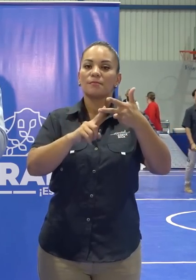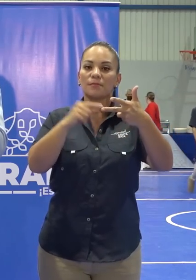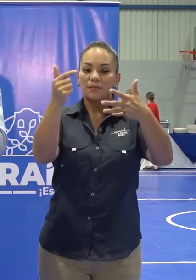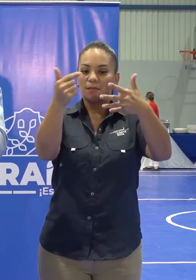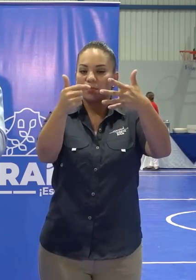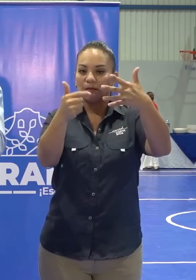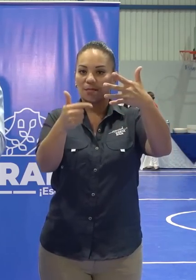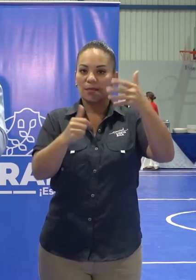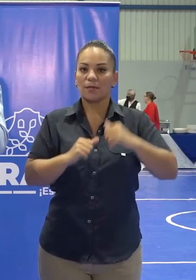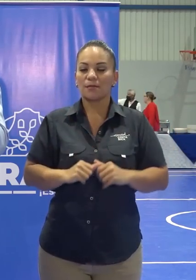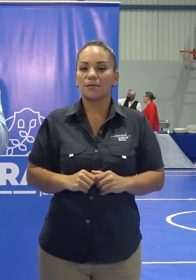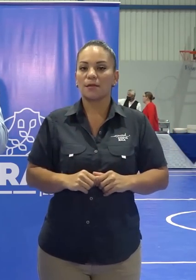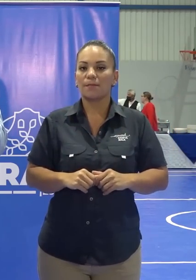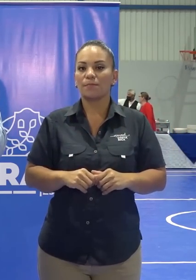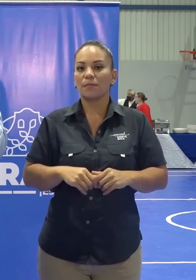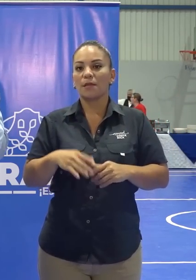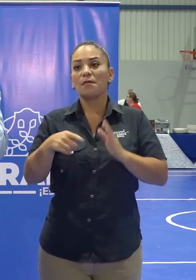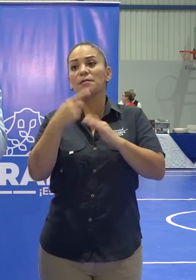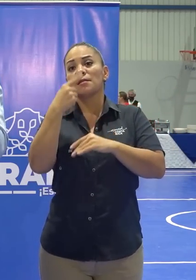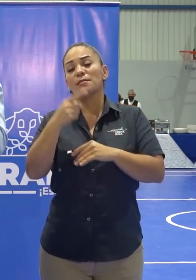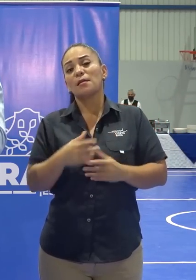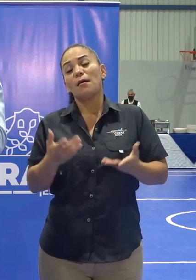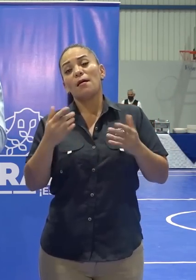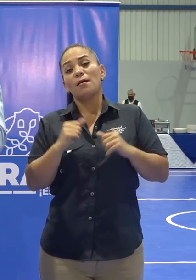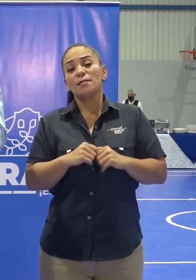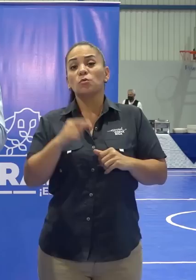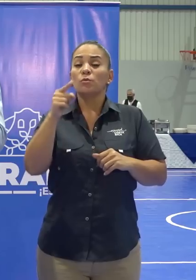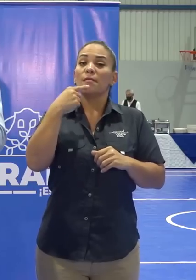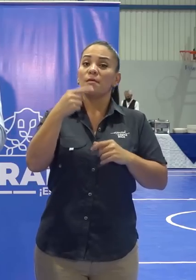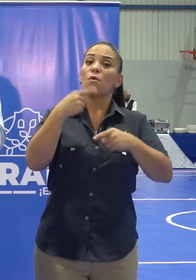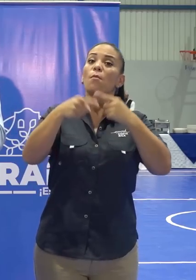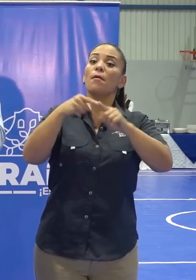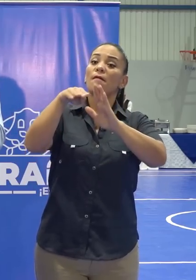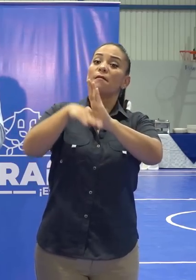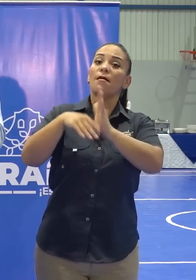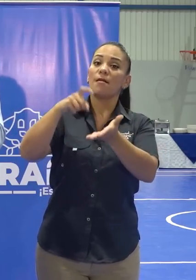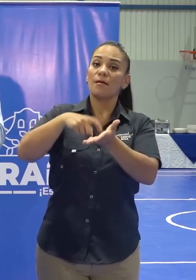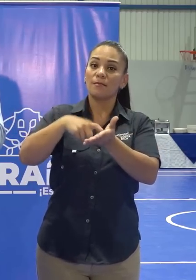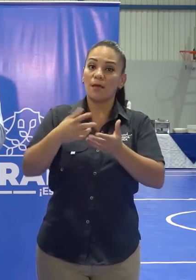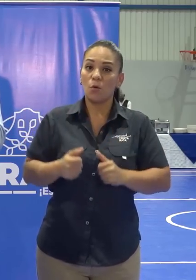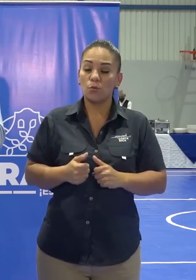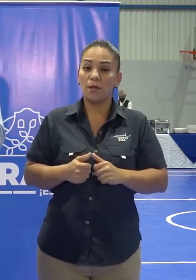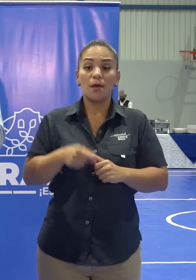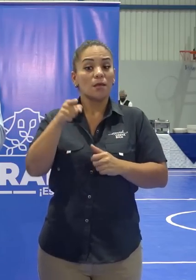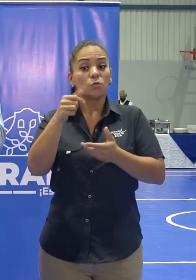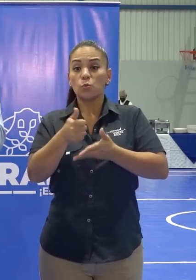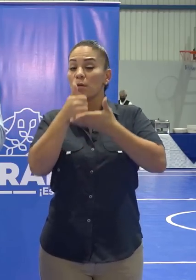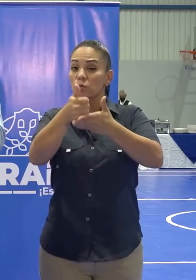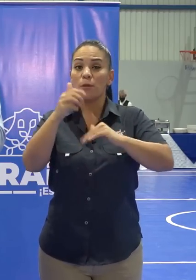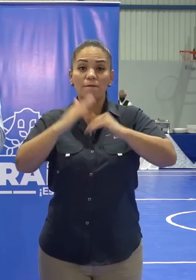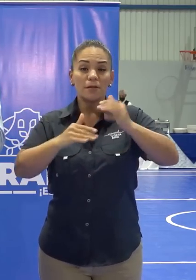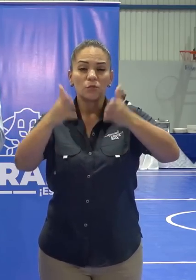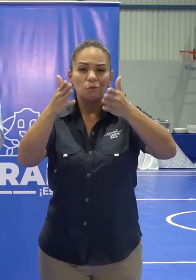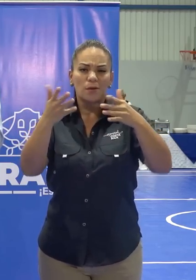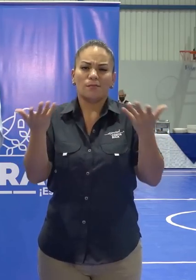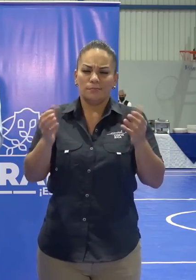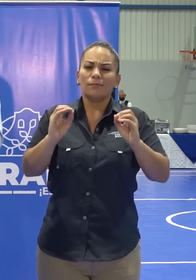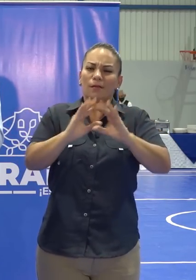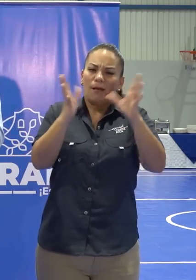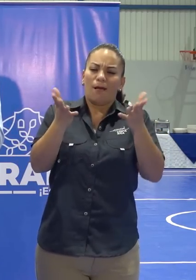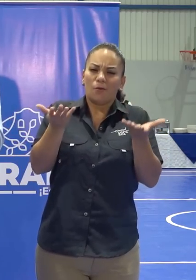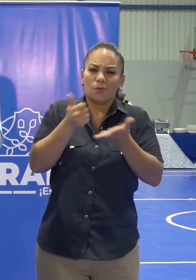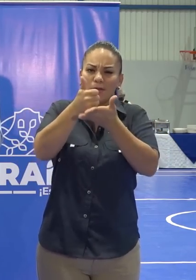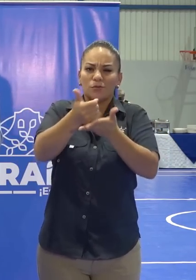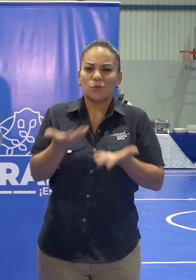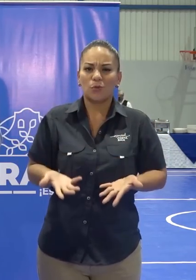etcétera, etcétera. Dicen, ah, es que usted dijo que iba a bajar la deuda y que eso no ayuda a la infraestructura. Por supuesto que ayuda.